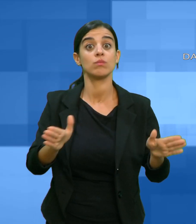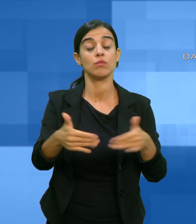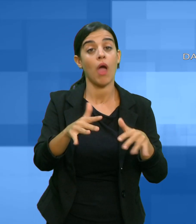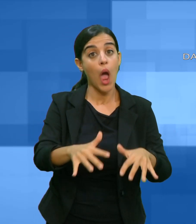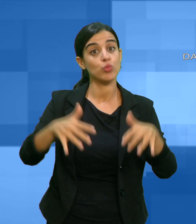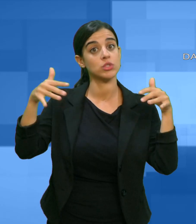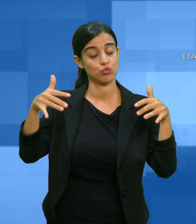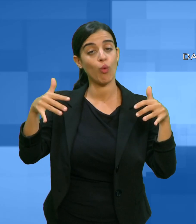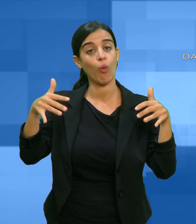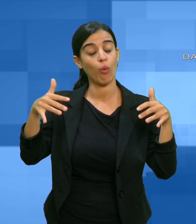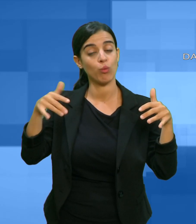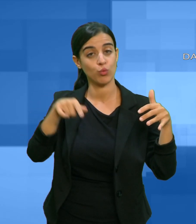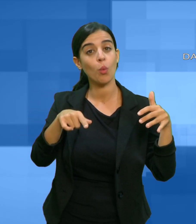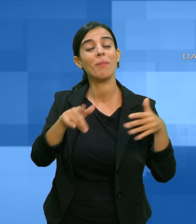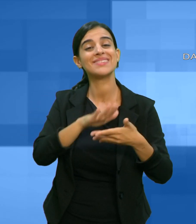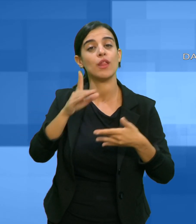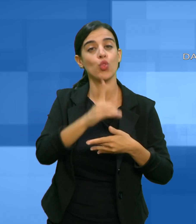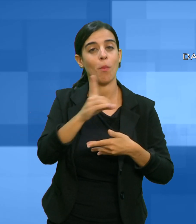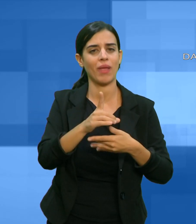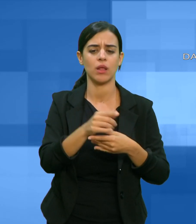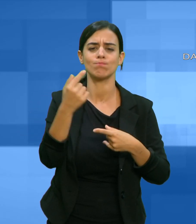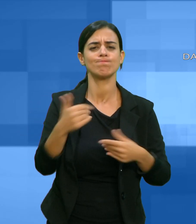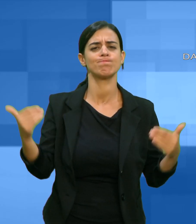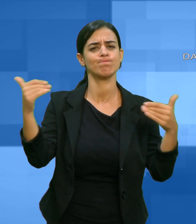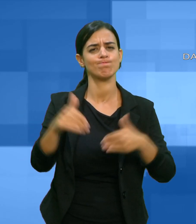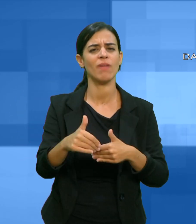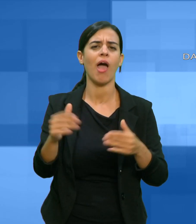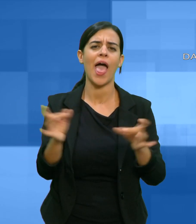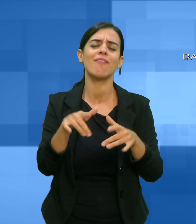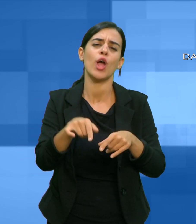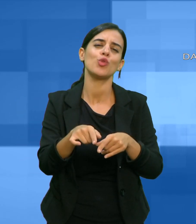di letture e musica con ingresso a offerta.